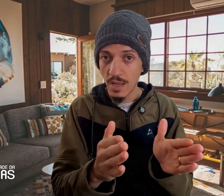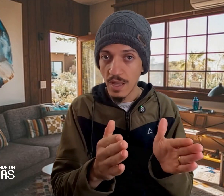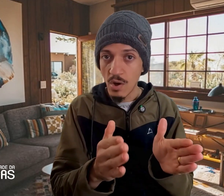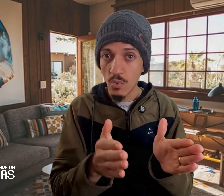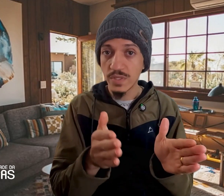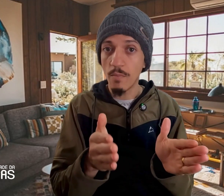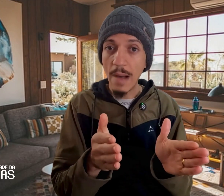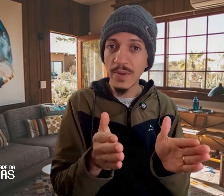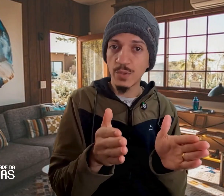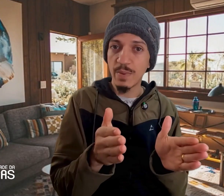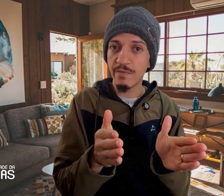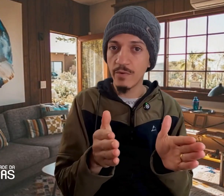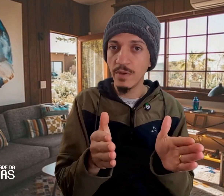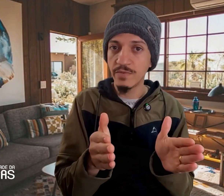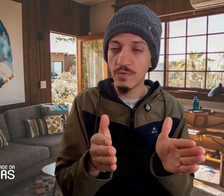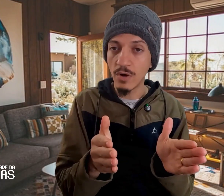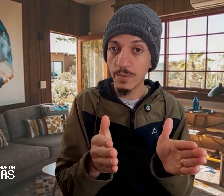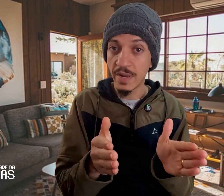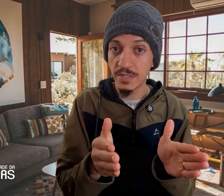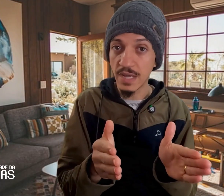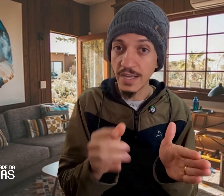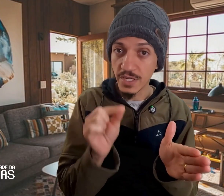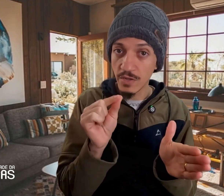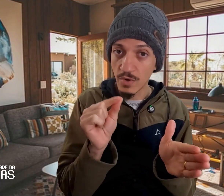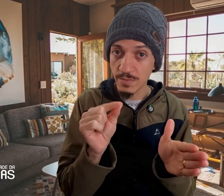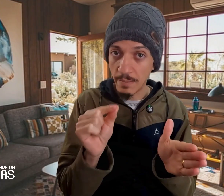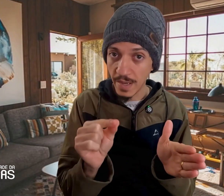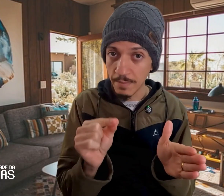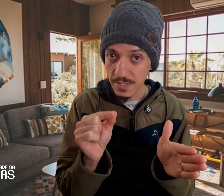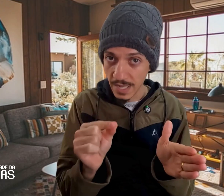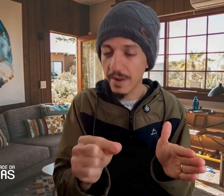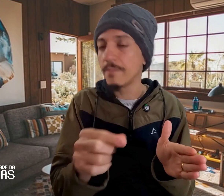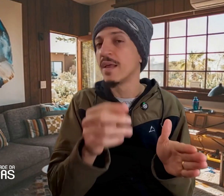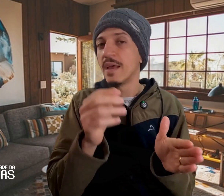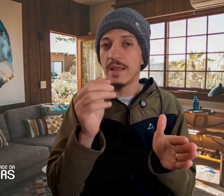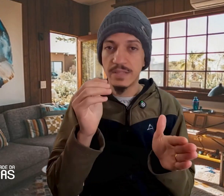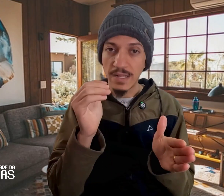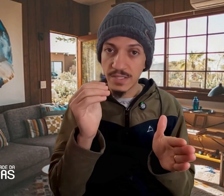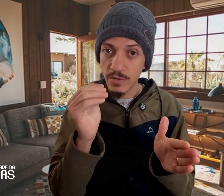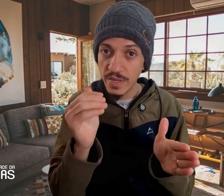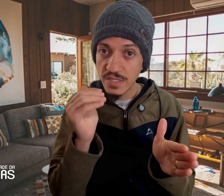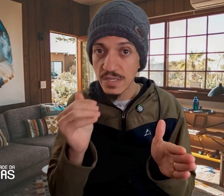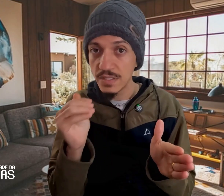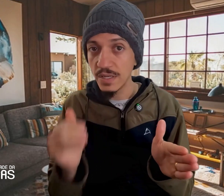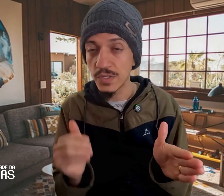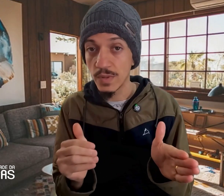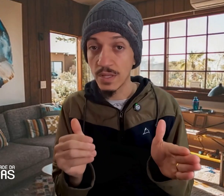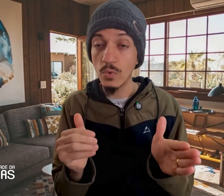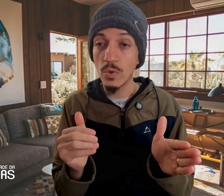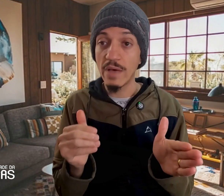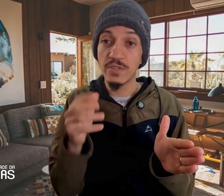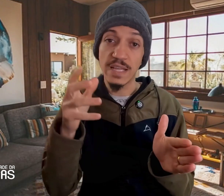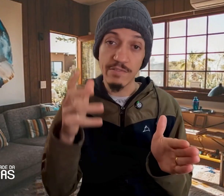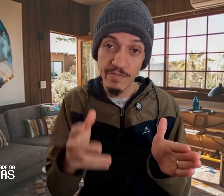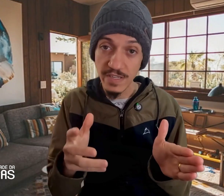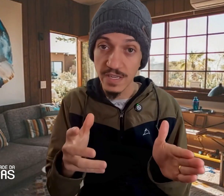O seu mapa de perfil individual de aprendizagem, que nós mapeamos, lembra? Está dizendo isso, isso e isso. Então, você está vivenciando esse